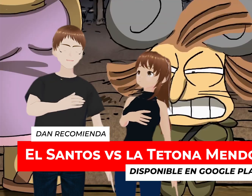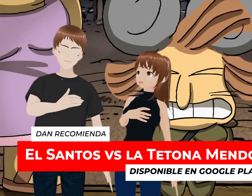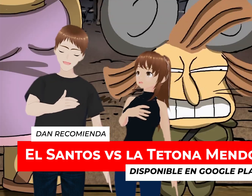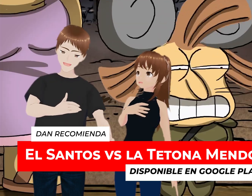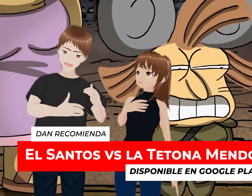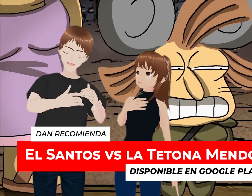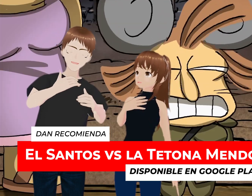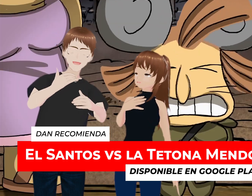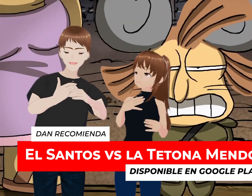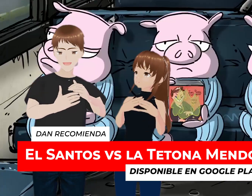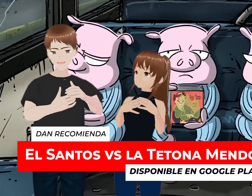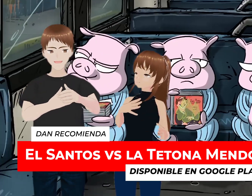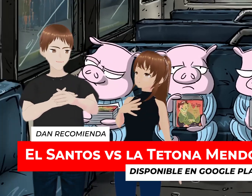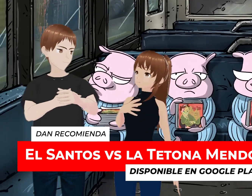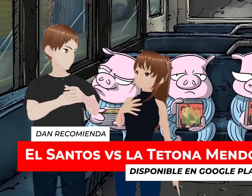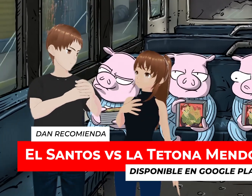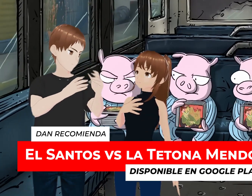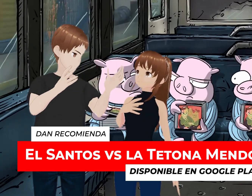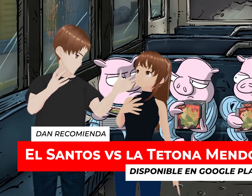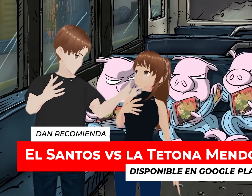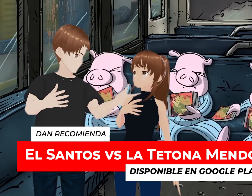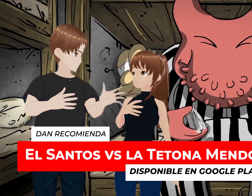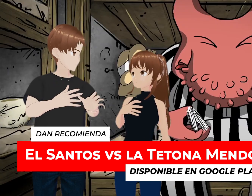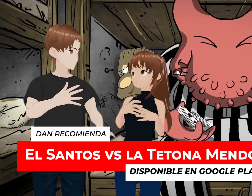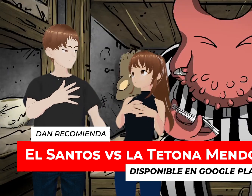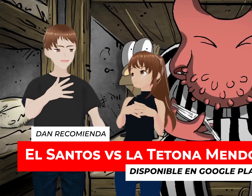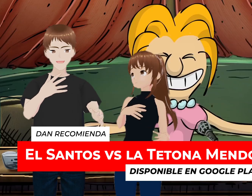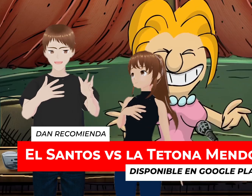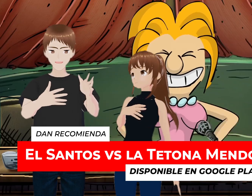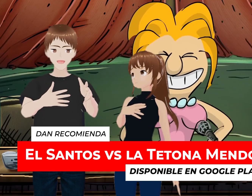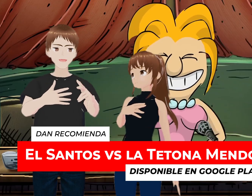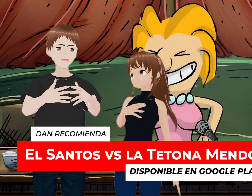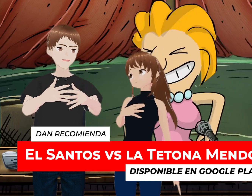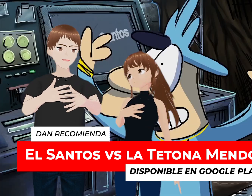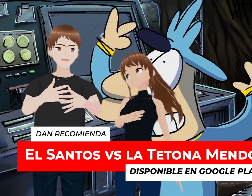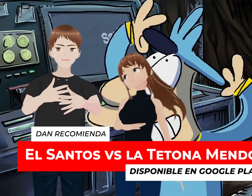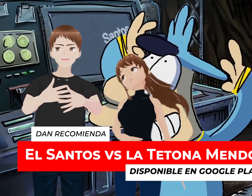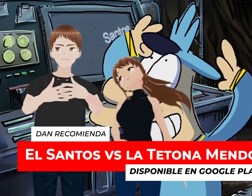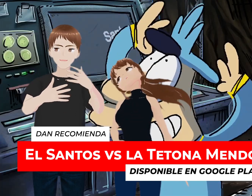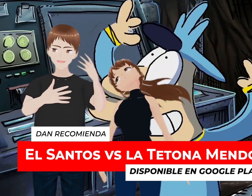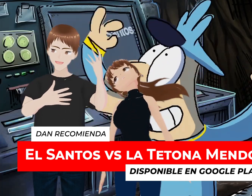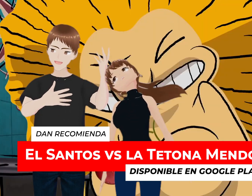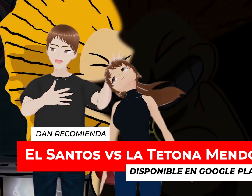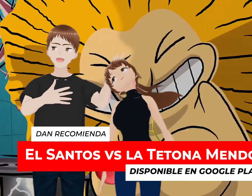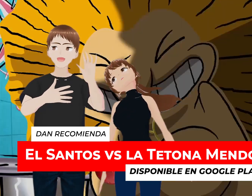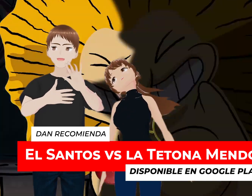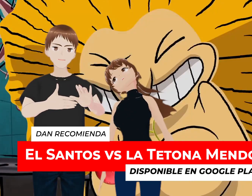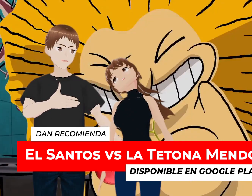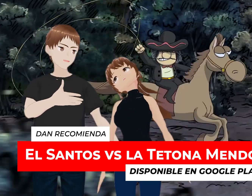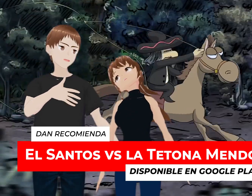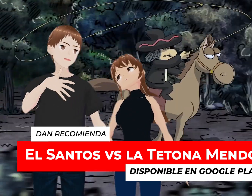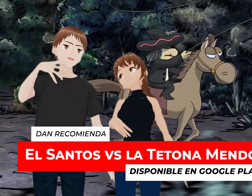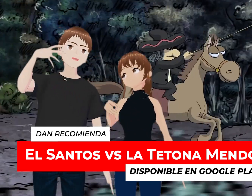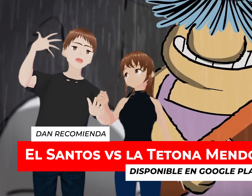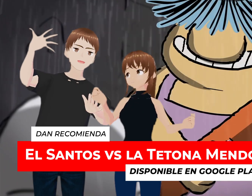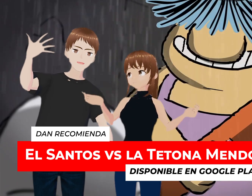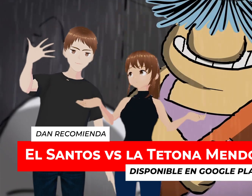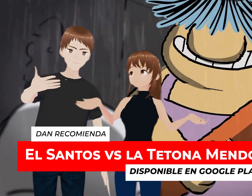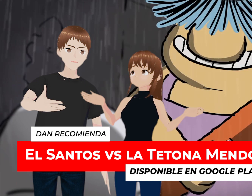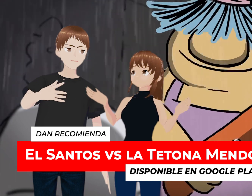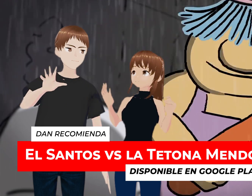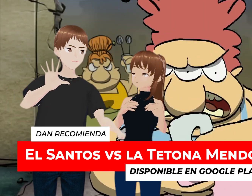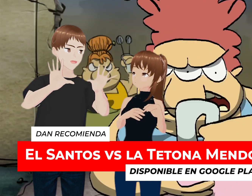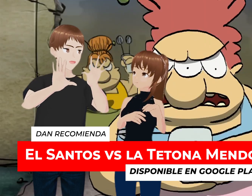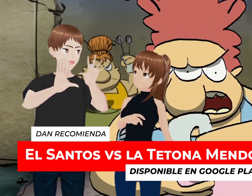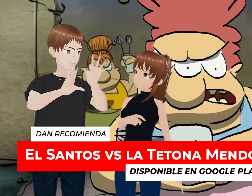Pero pues más acá Como que más de barrio Y tiene distintos personajes Con los que interactúa Entre ellos está precisamente La famosa Tetona Mendoza